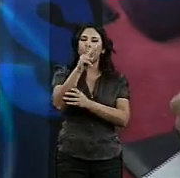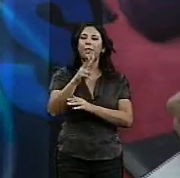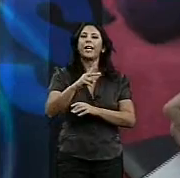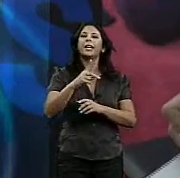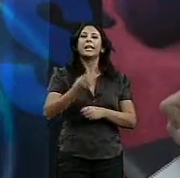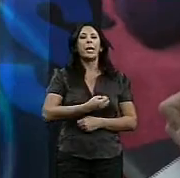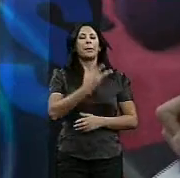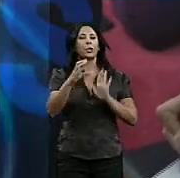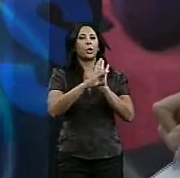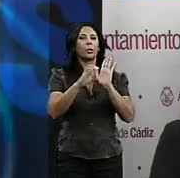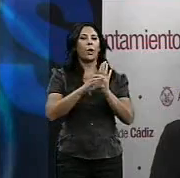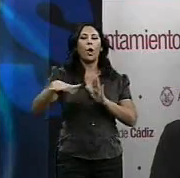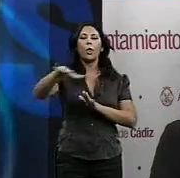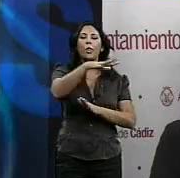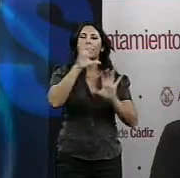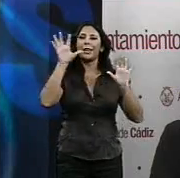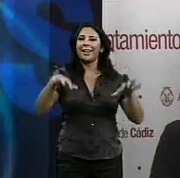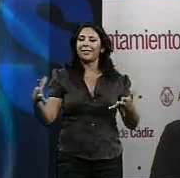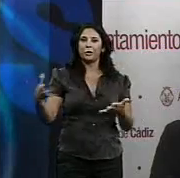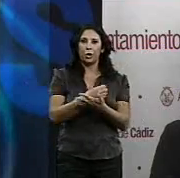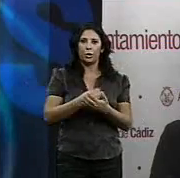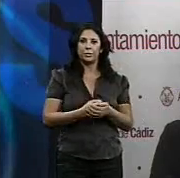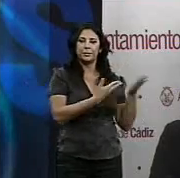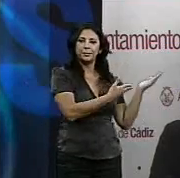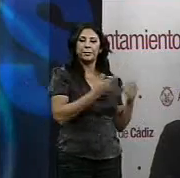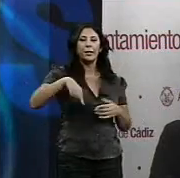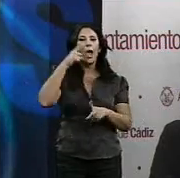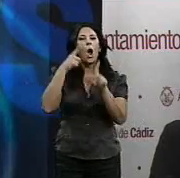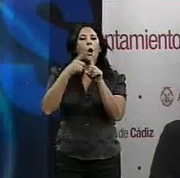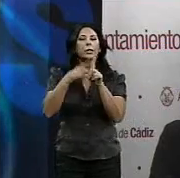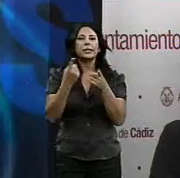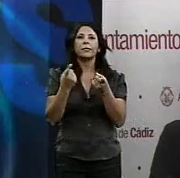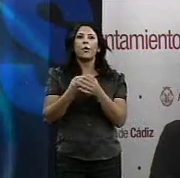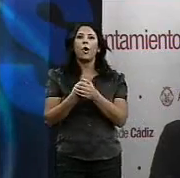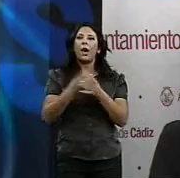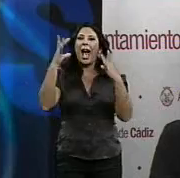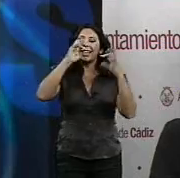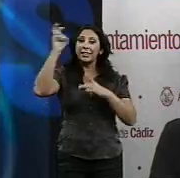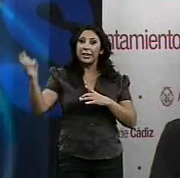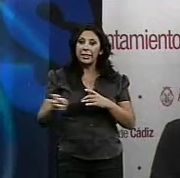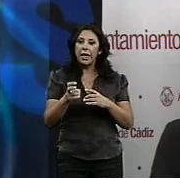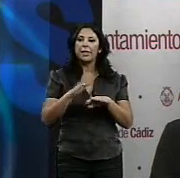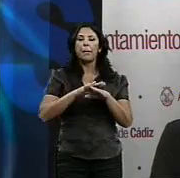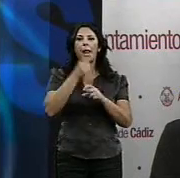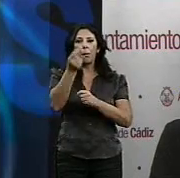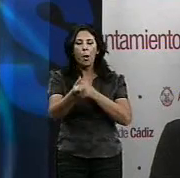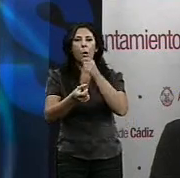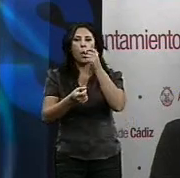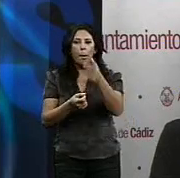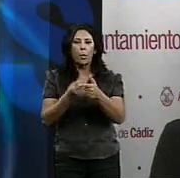los rincones de la ciudad. Lo que buscamos es que sea una proyección una actividad que poco a poco y de una manera intimista